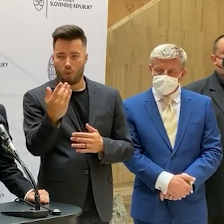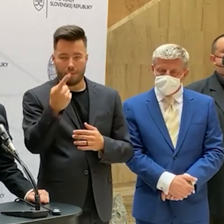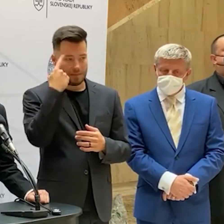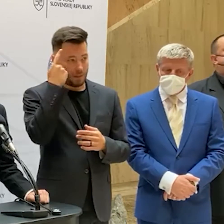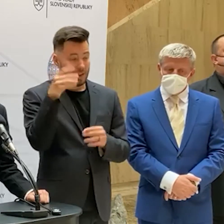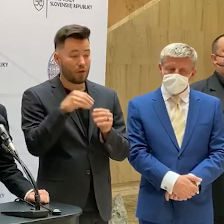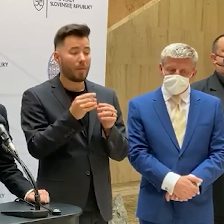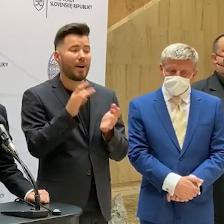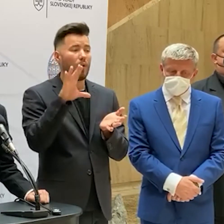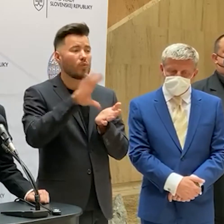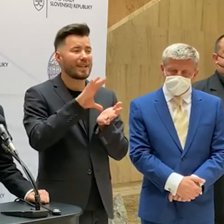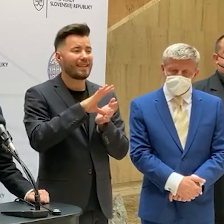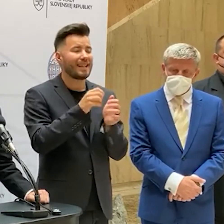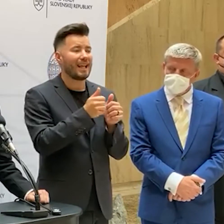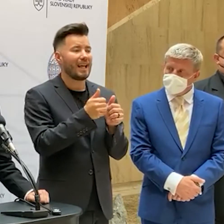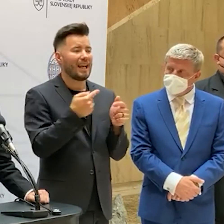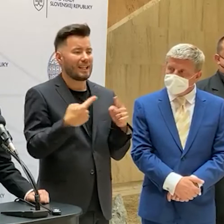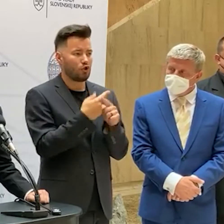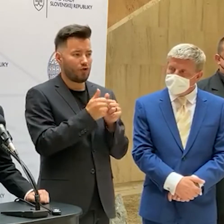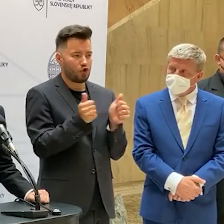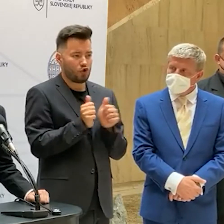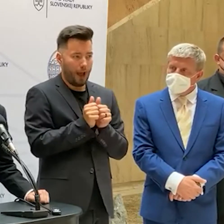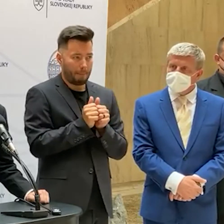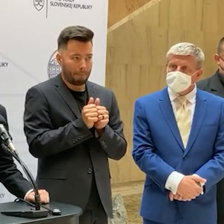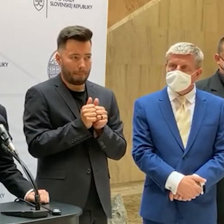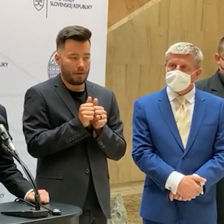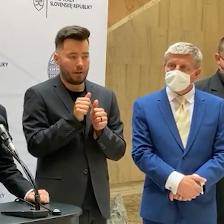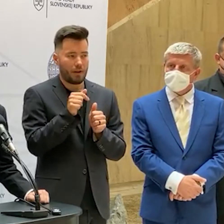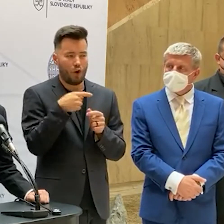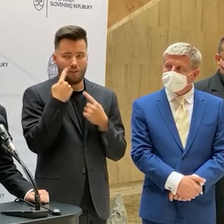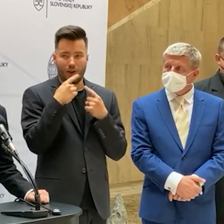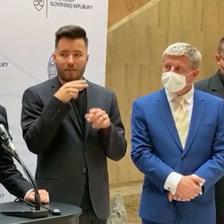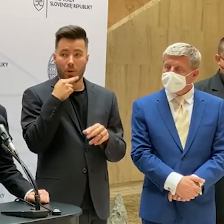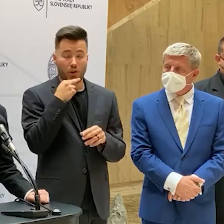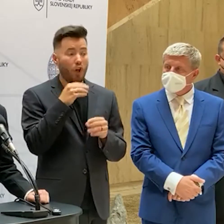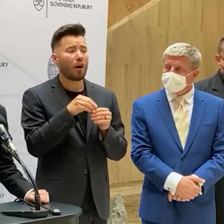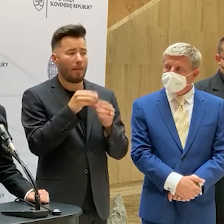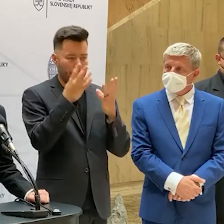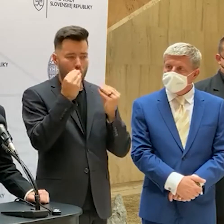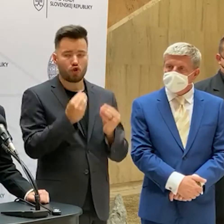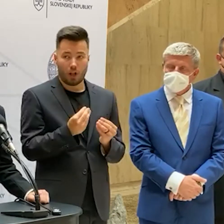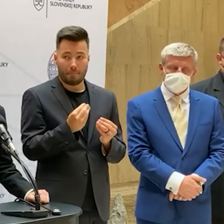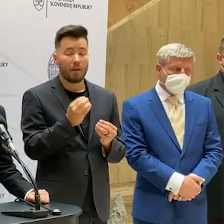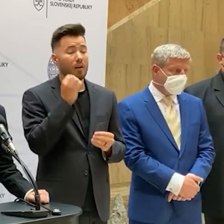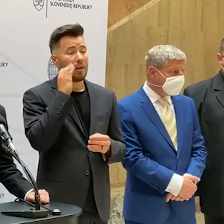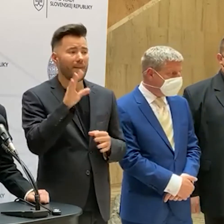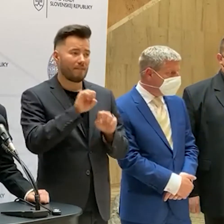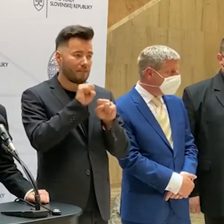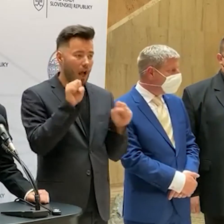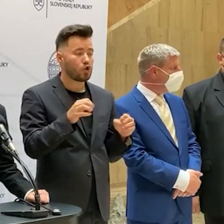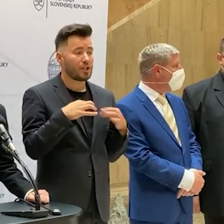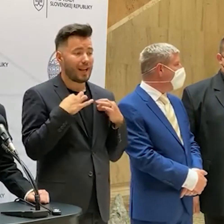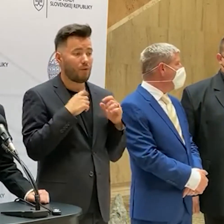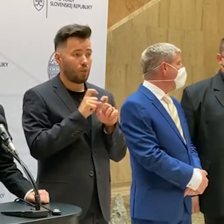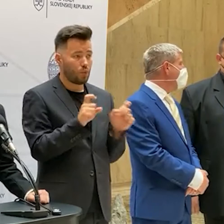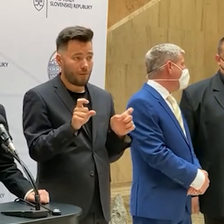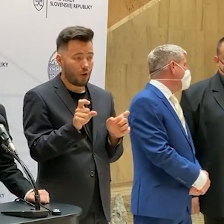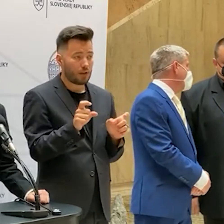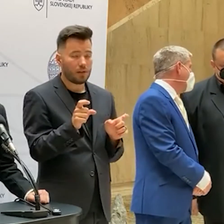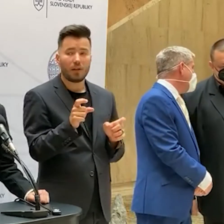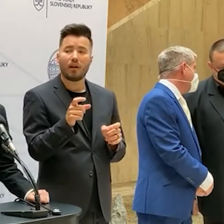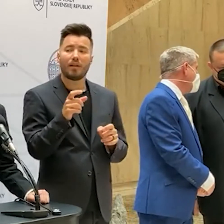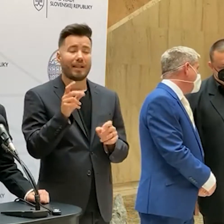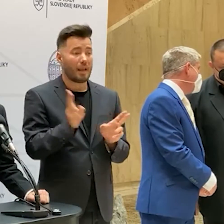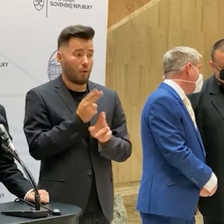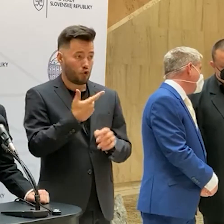štábe v pondelok. Myslím, že to platí a vo vyhláške sa s nimi počíta, že pokiaľ sú to naozaj vážne zdravotné dôvody, kvôli ktorým nie je možné, aby sa